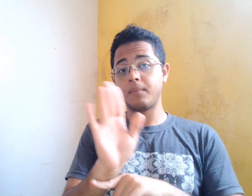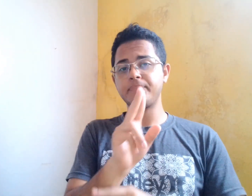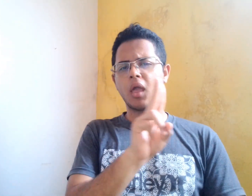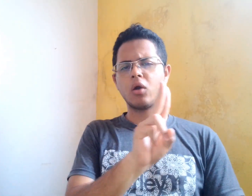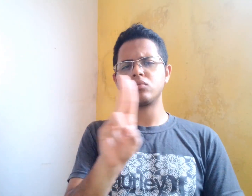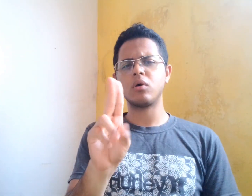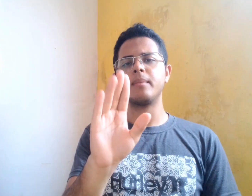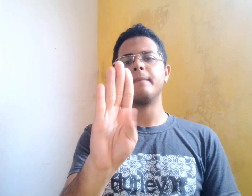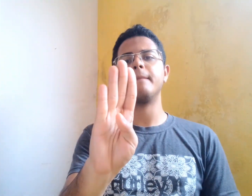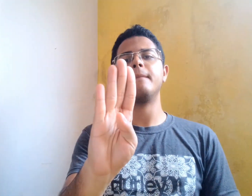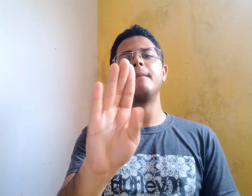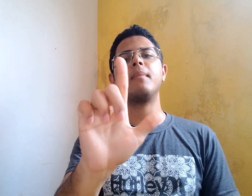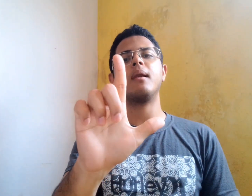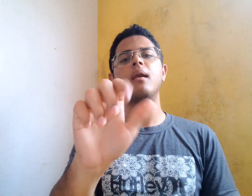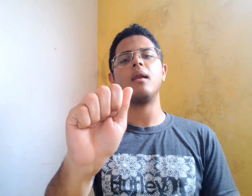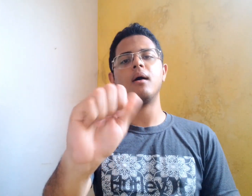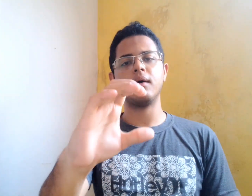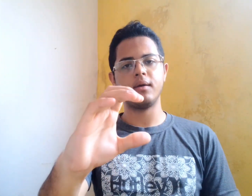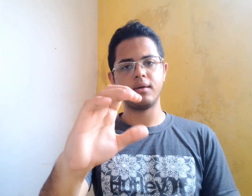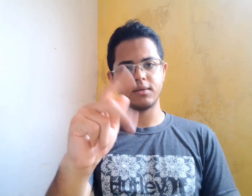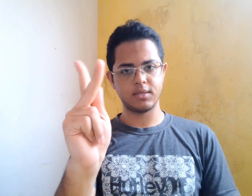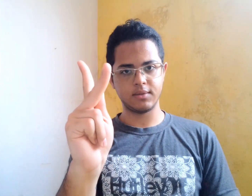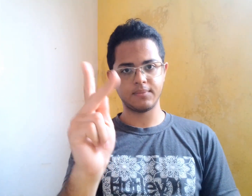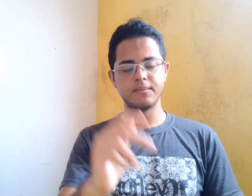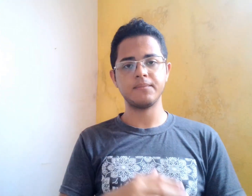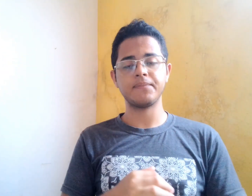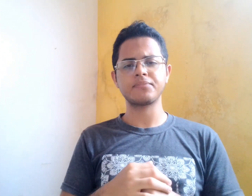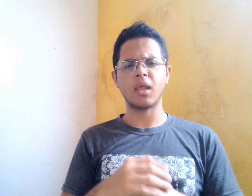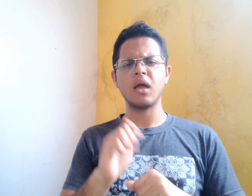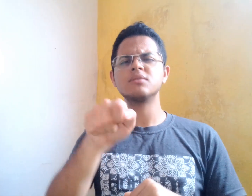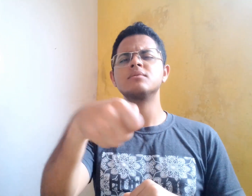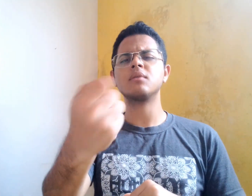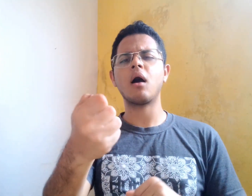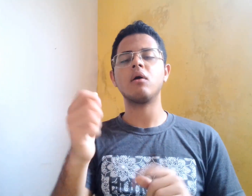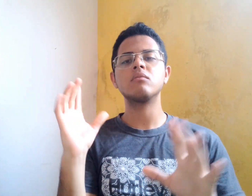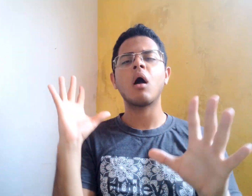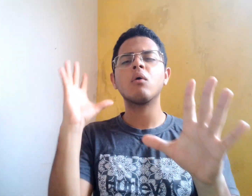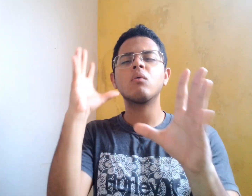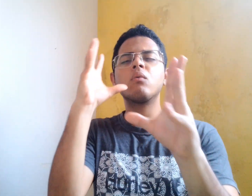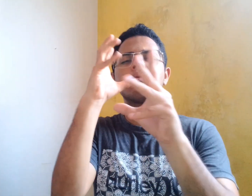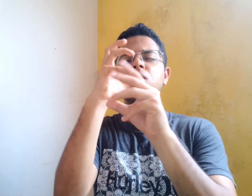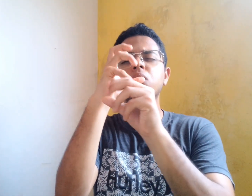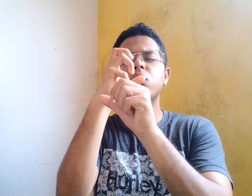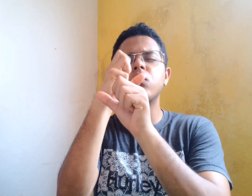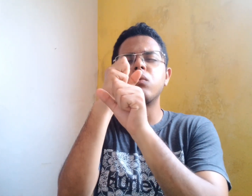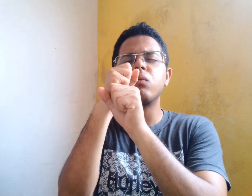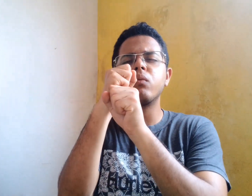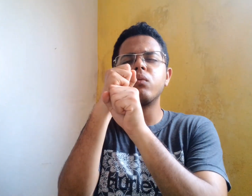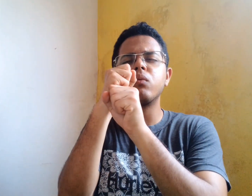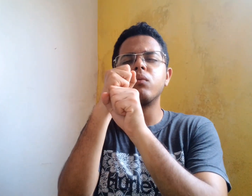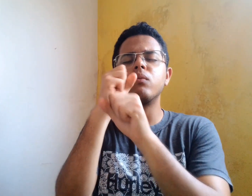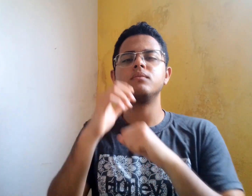um filme com o nome Black. Se for pôr em sinal, fica assim, o mesmo sinal que escuro.